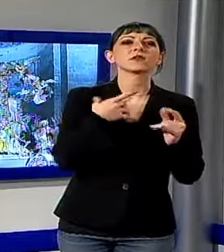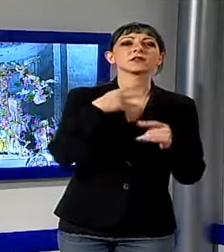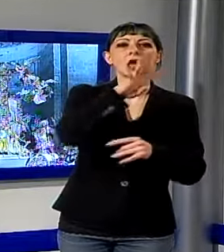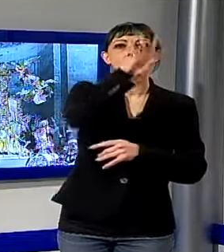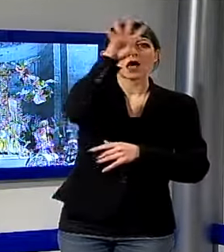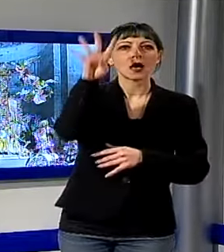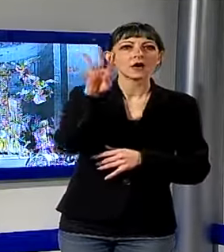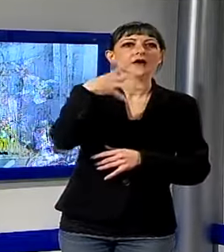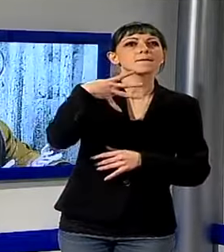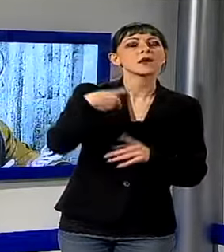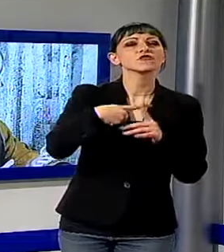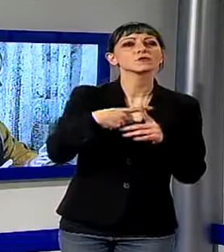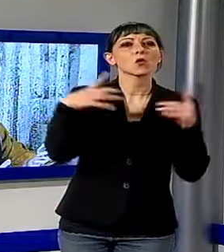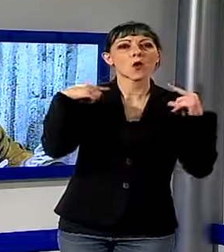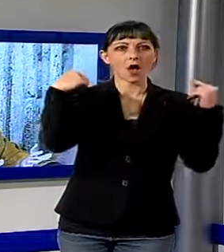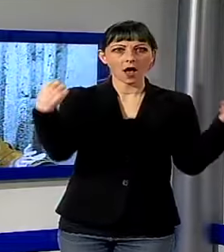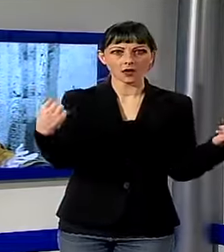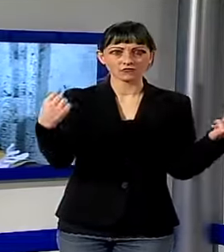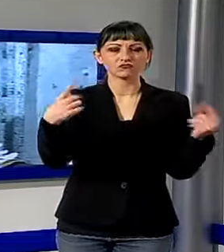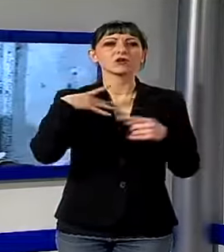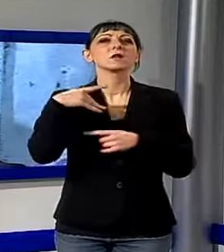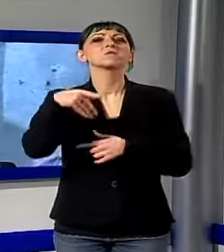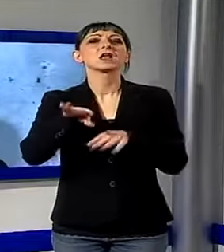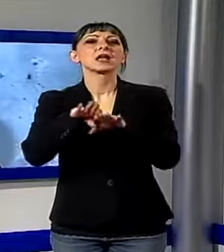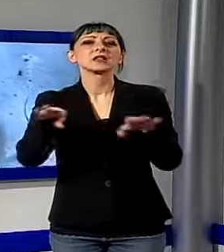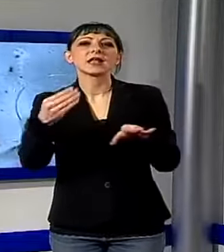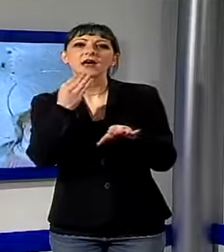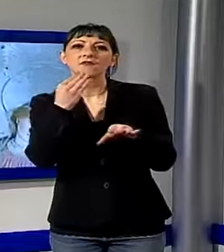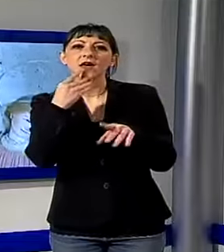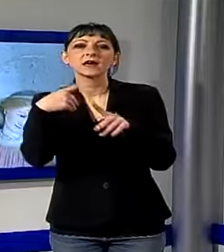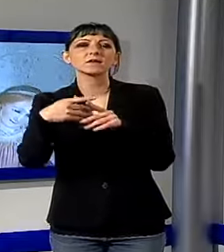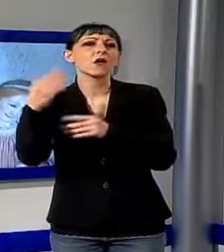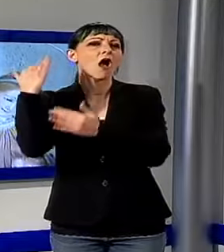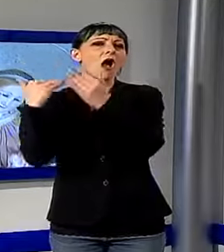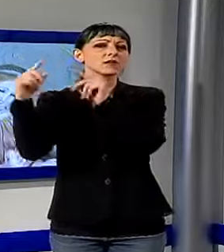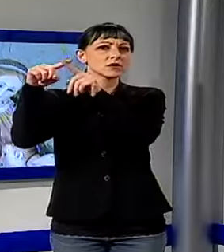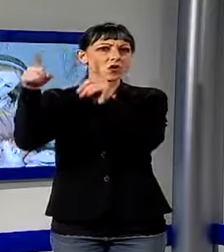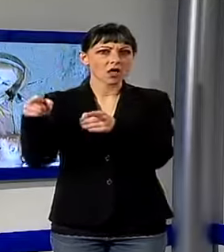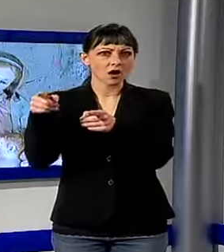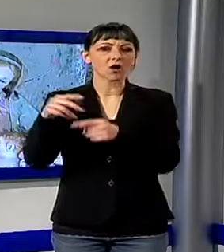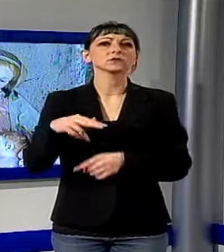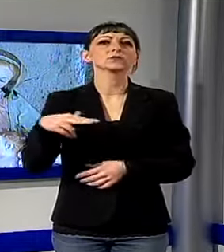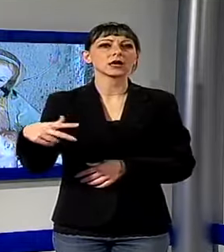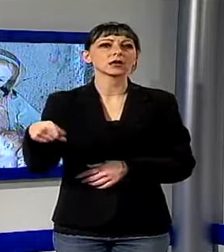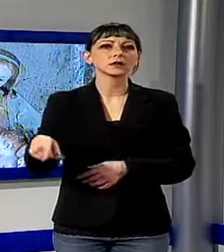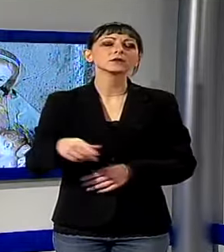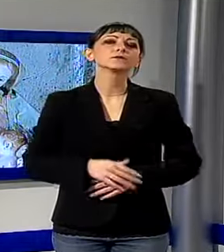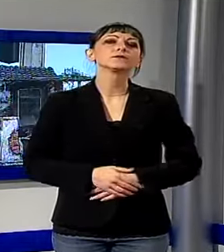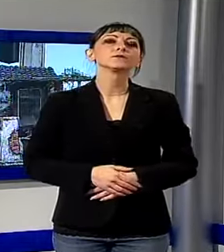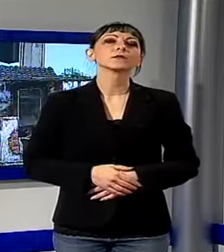con la taverna e un'antica bottega tutto l'allestimento è realizzato interamente da Edurso dalle architetture alle luci